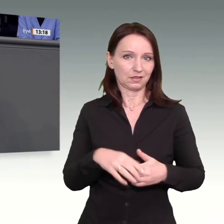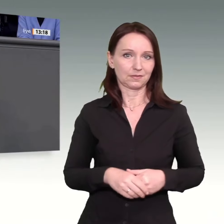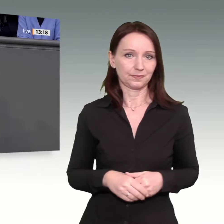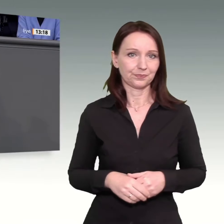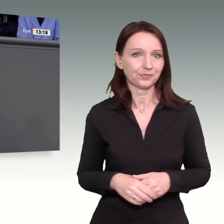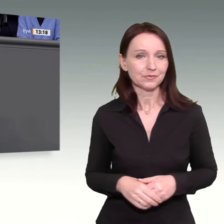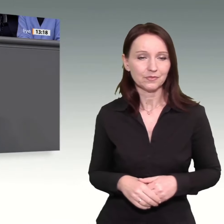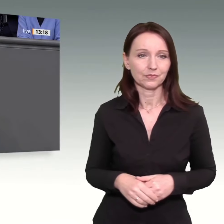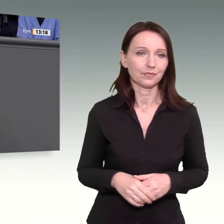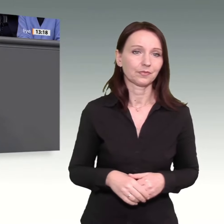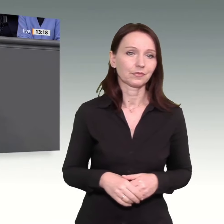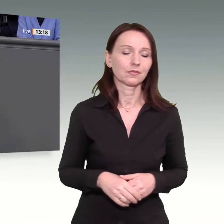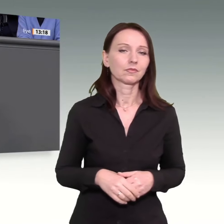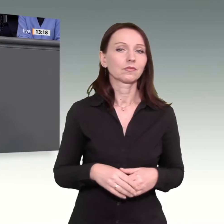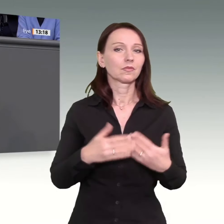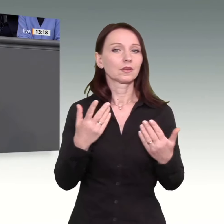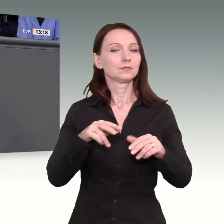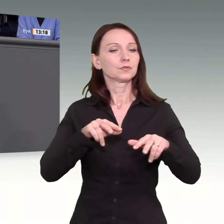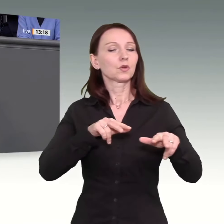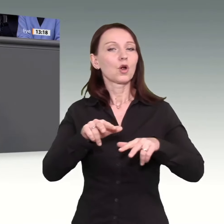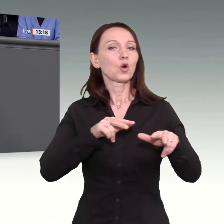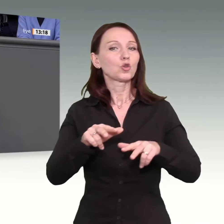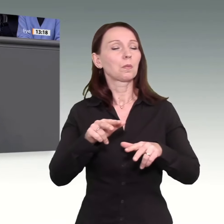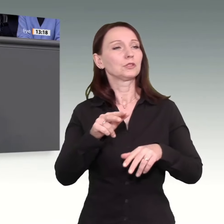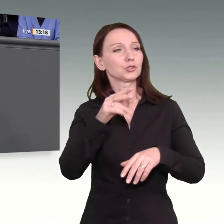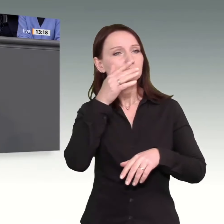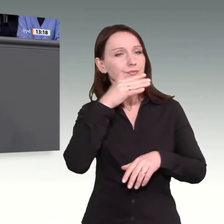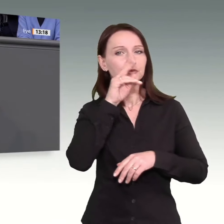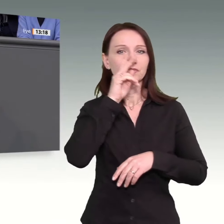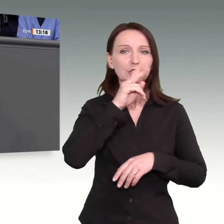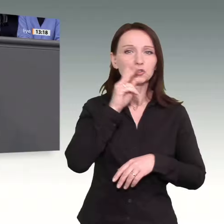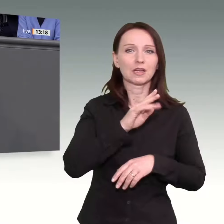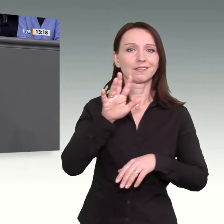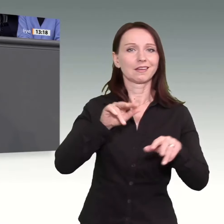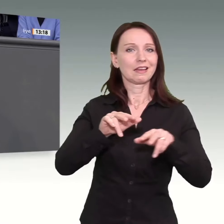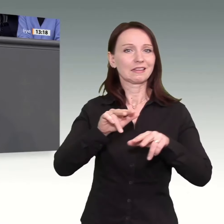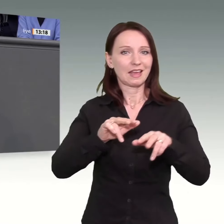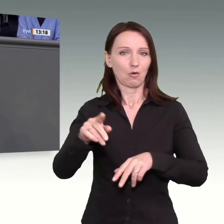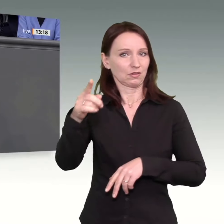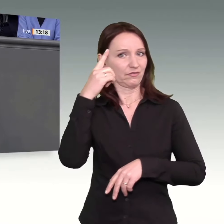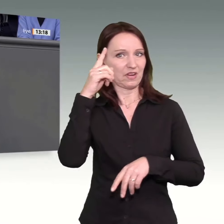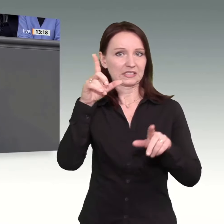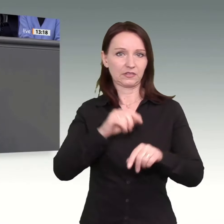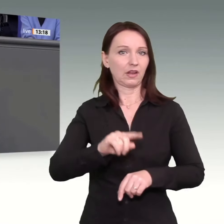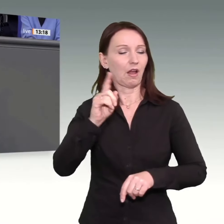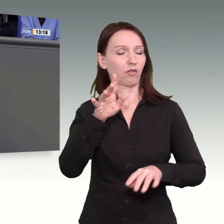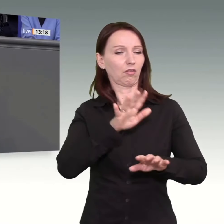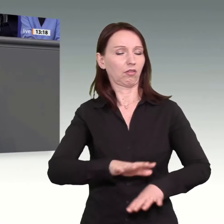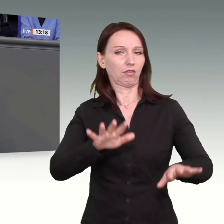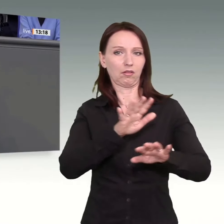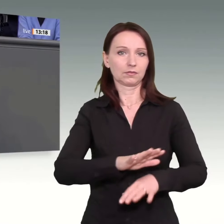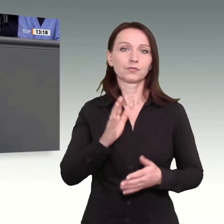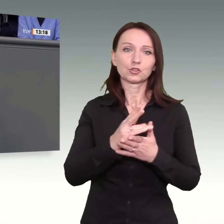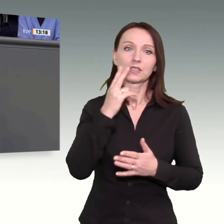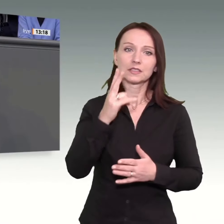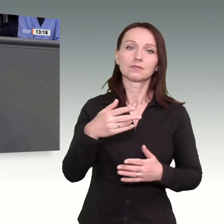mit ökonomischem Sachverstand in der Bundesregierung am Hut haben, wie sehr Sie im Nebel stochern, sieht man an den Antworten zu unserer Großen